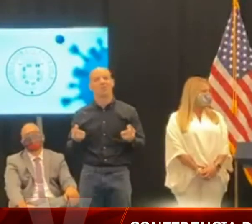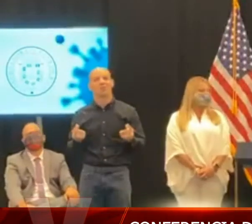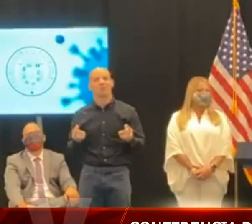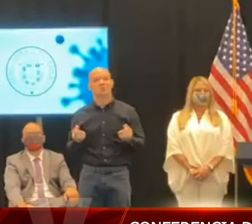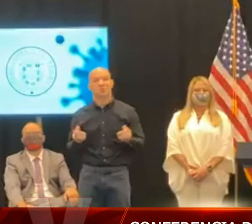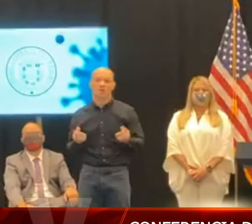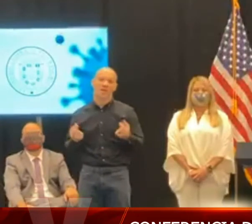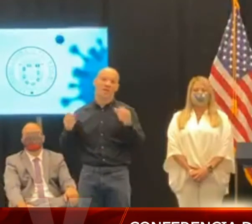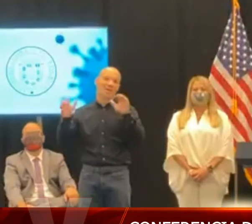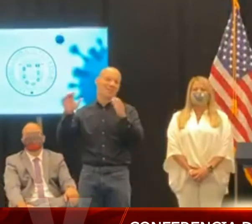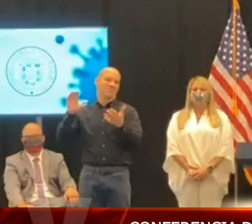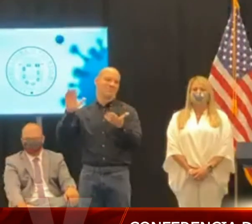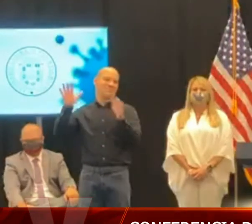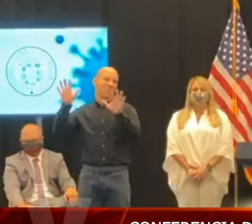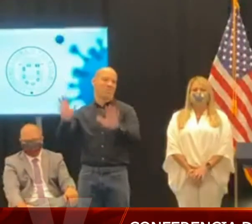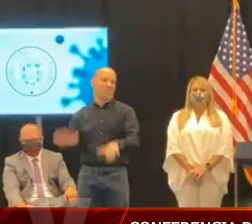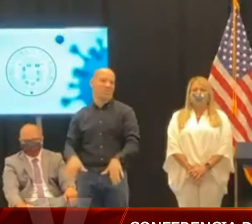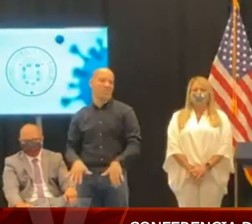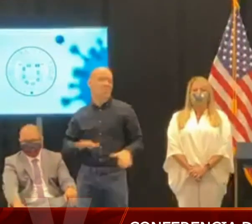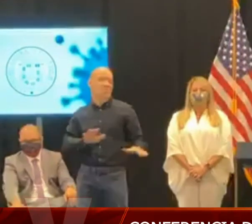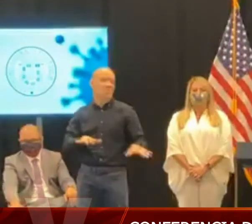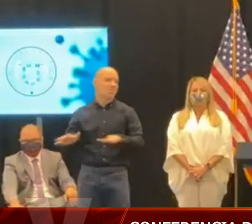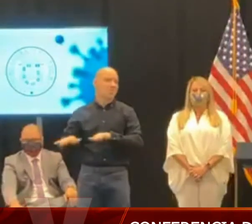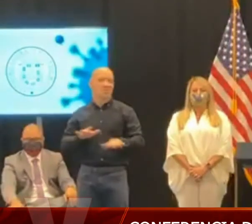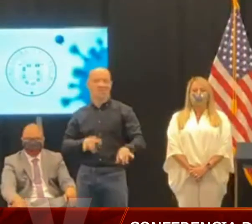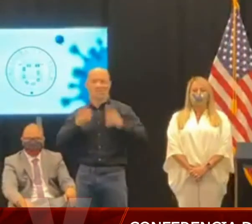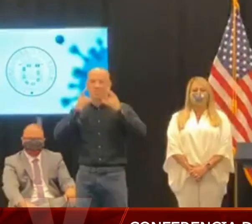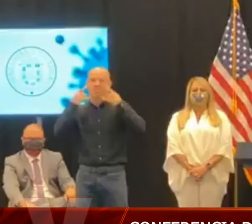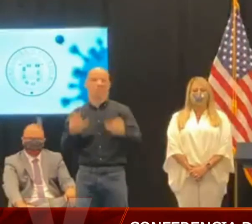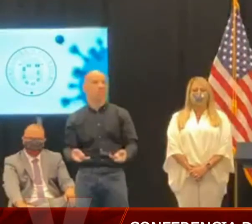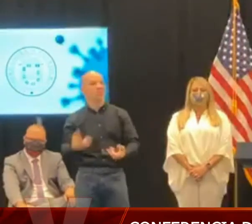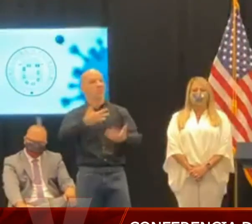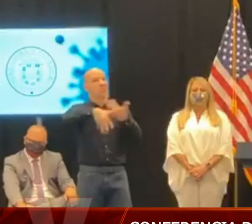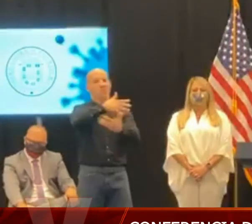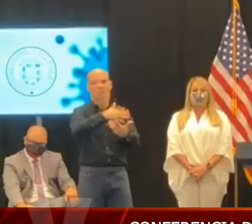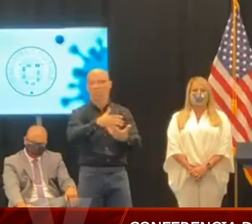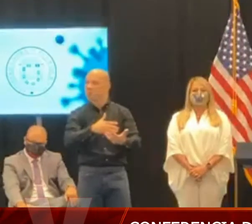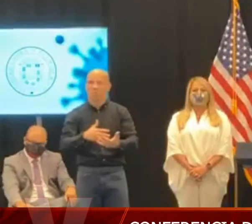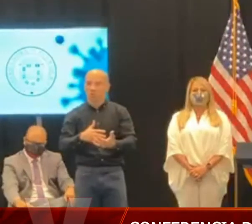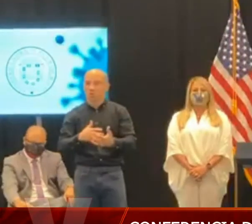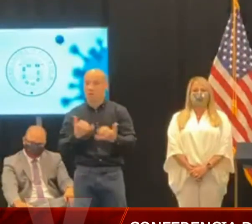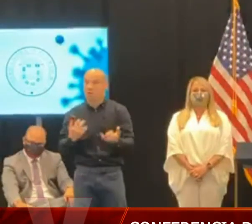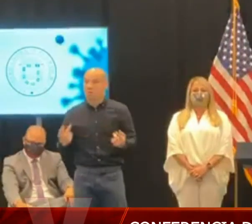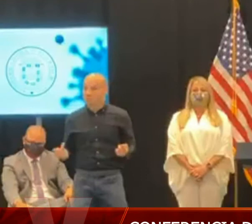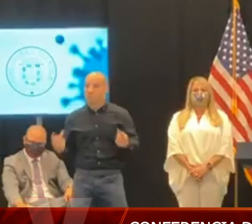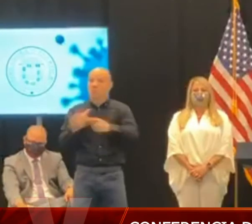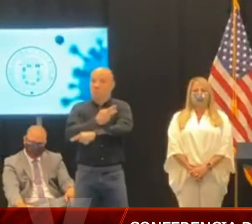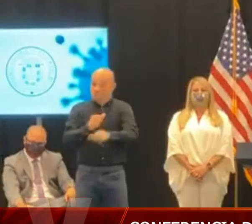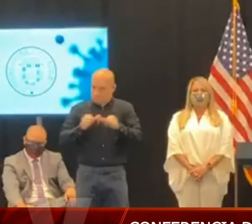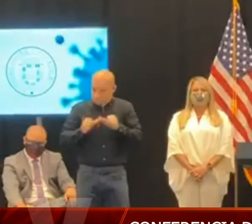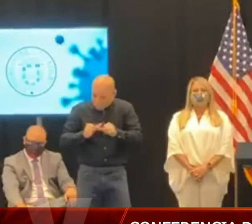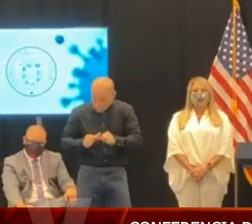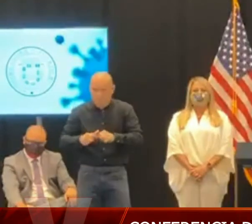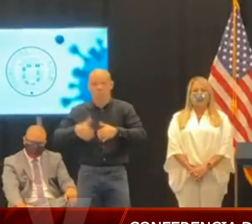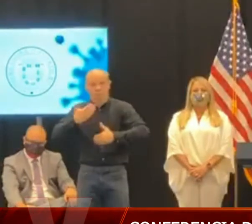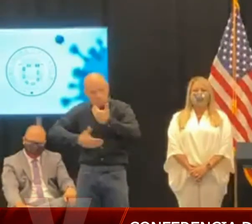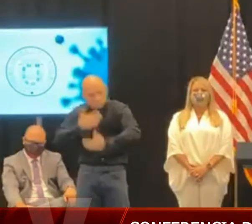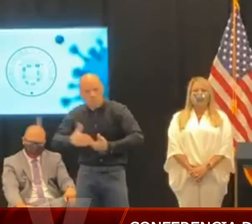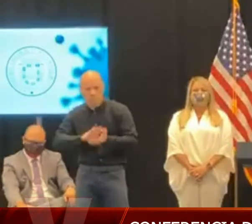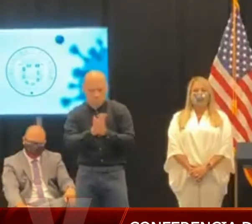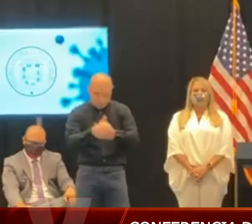esfuerzo, sino demostrar mayor sensatez y compromiso con todas las medidas de prevención.